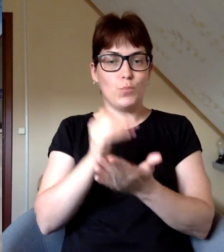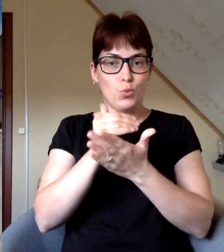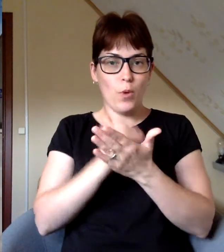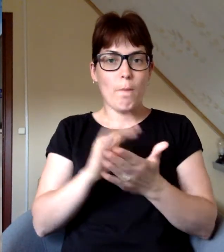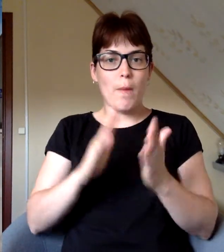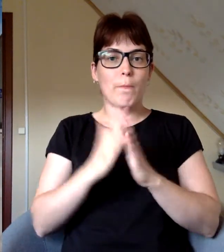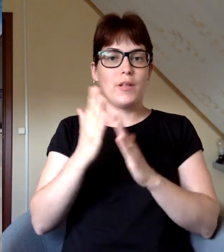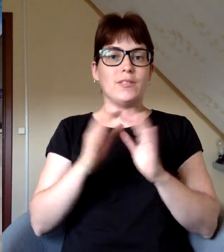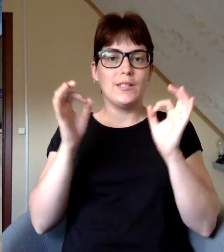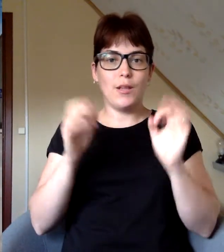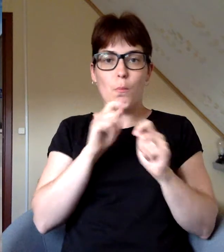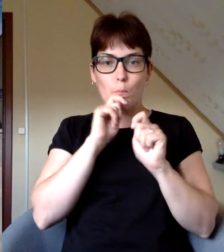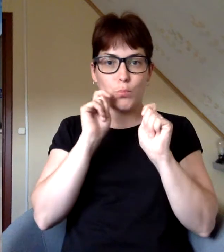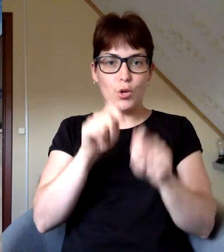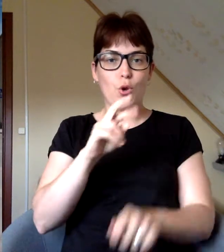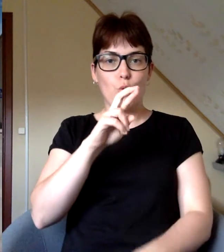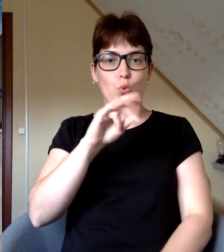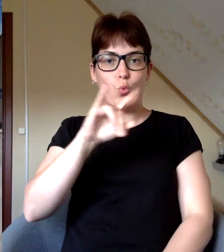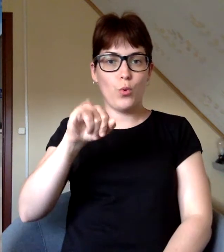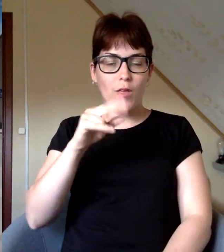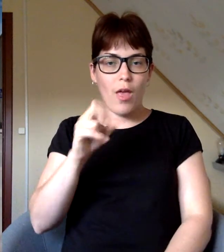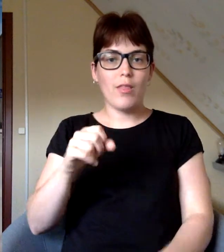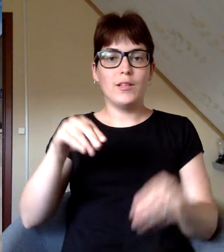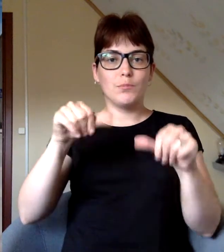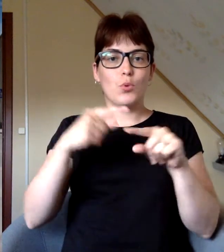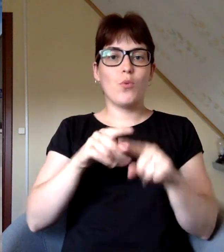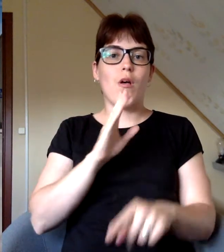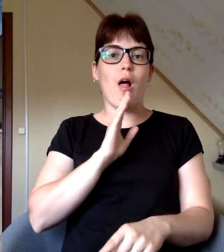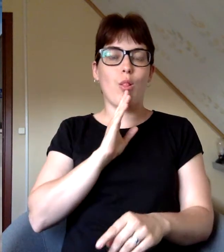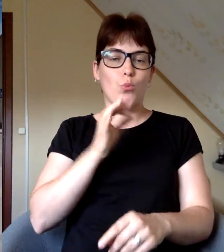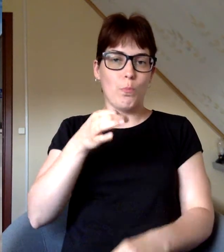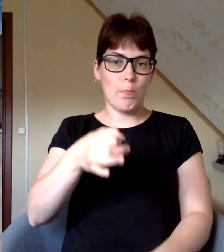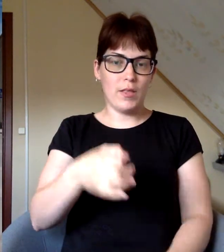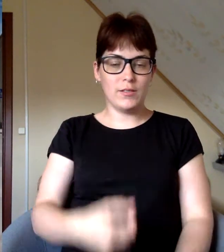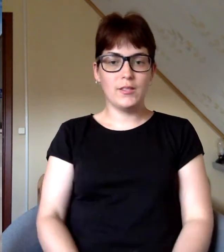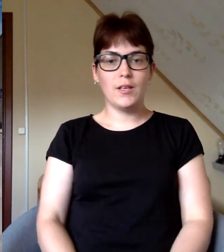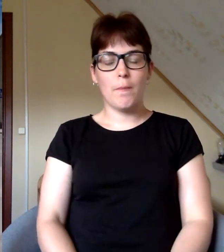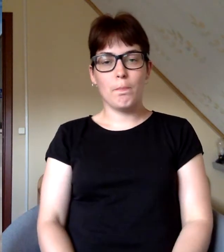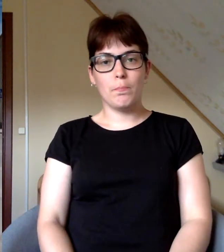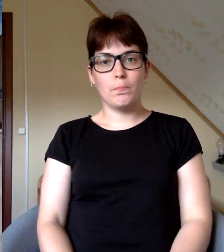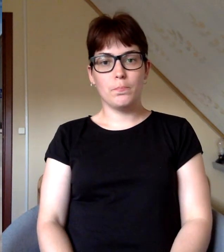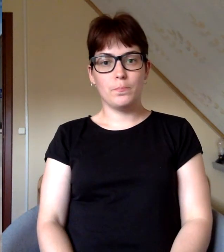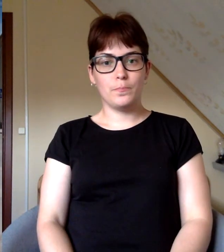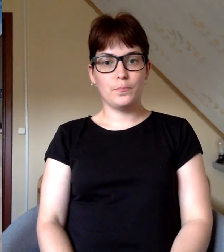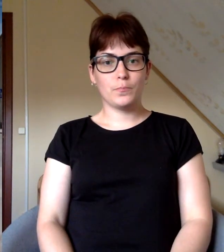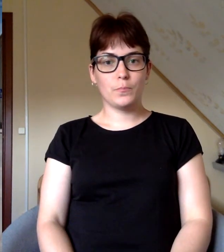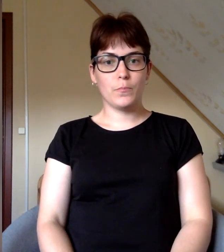noteikumus par pilsētas tiesību piešķiršanu Rūjienas, Smeltenas un Alūksnes miestēm.